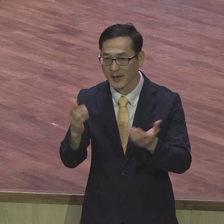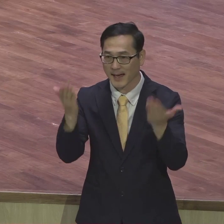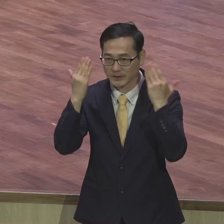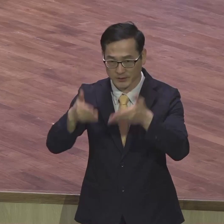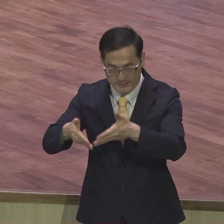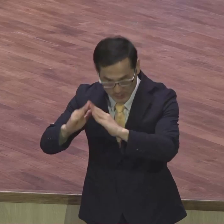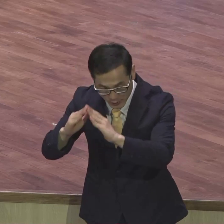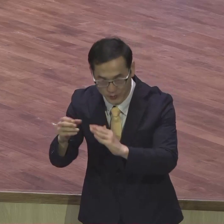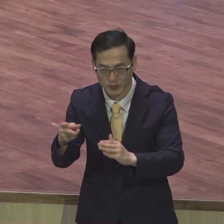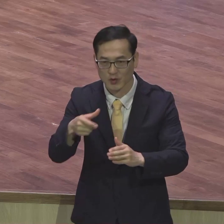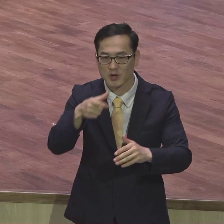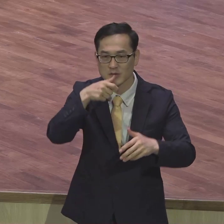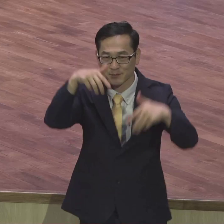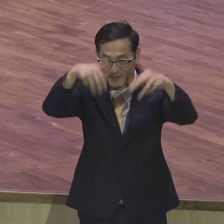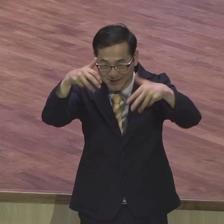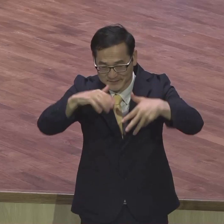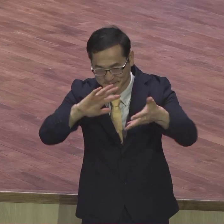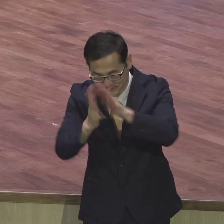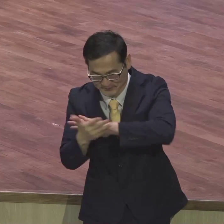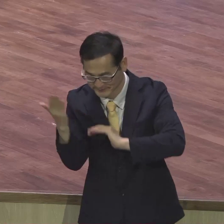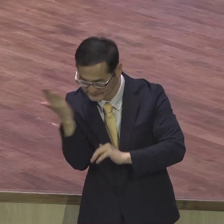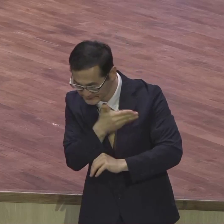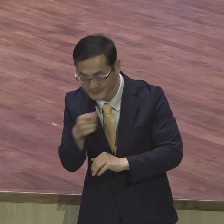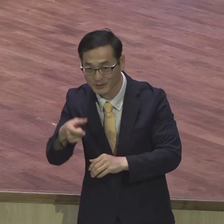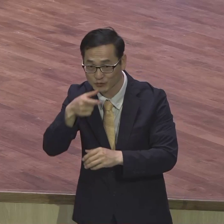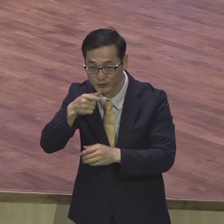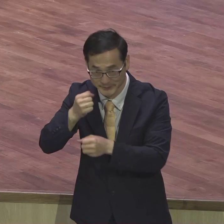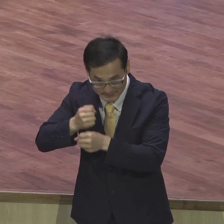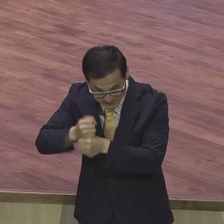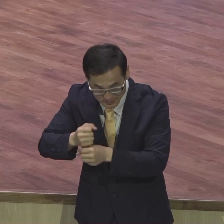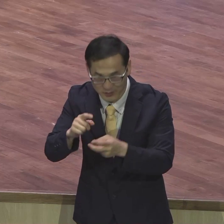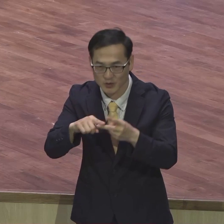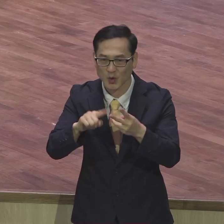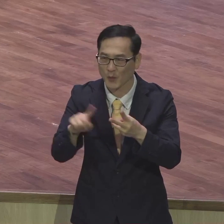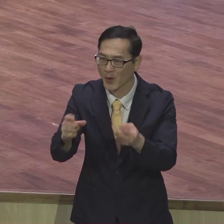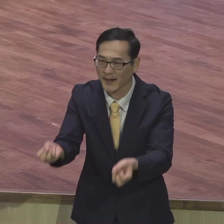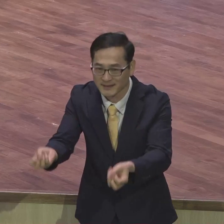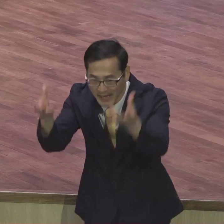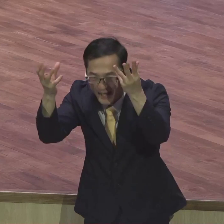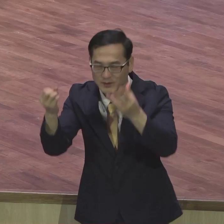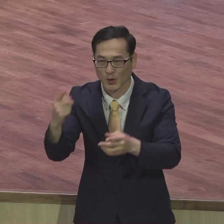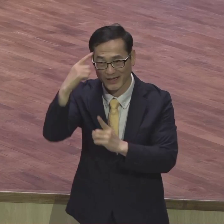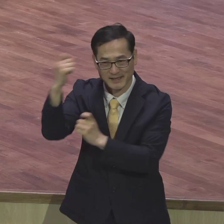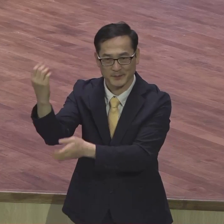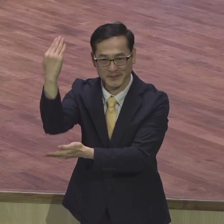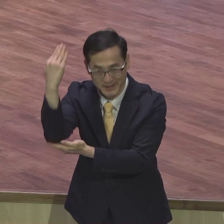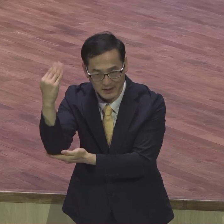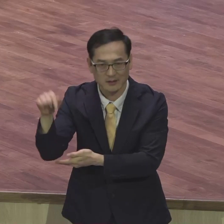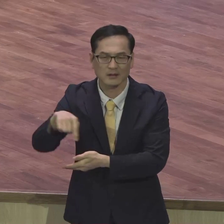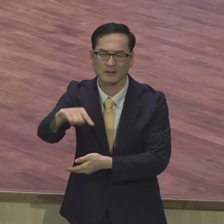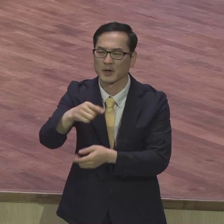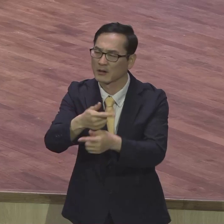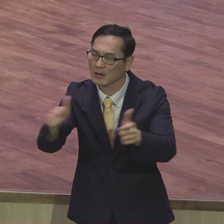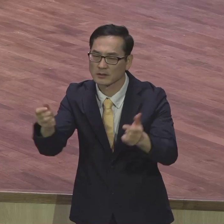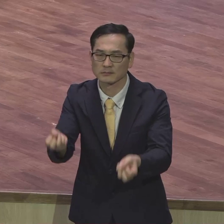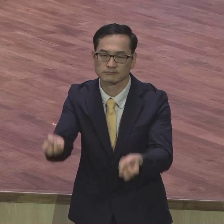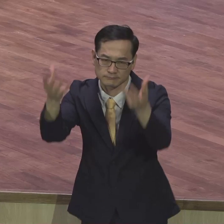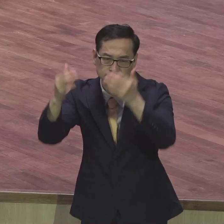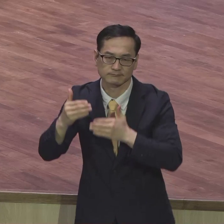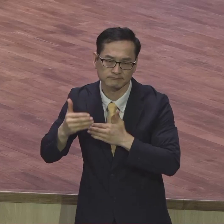평화 기념비 세우는 거 이 큰 행사를 치면 그렇게 이번에 일이 진행되어졌고 호주에 와서는